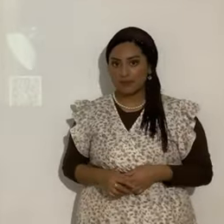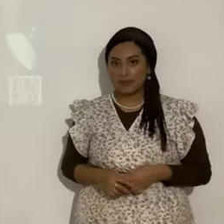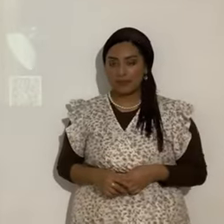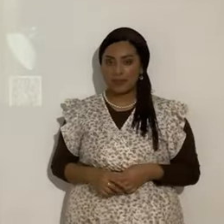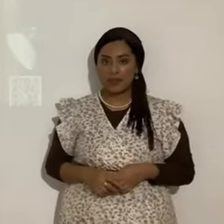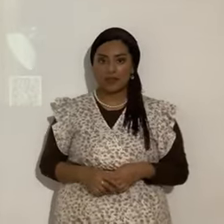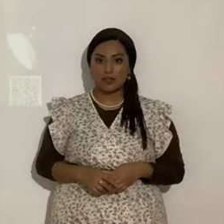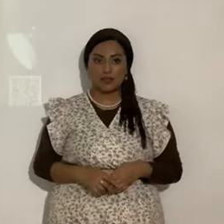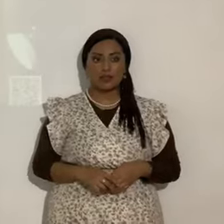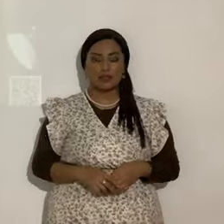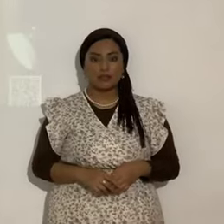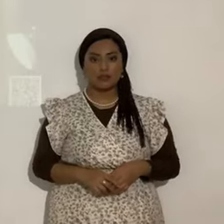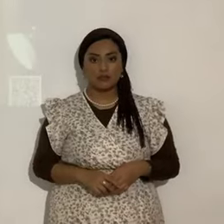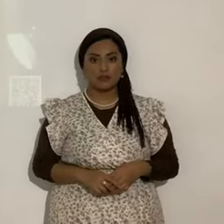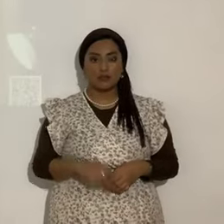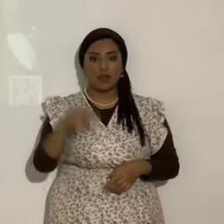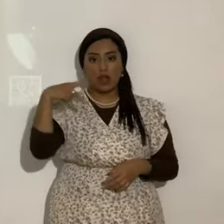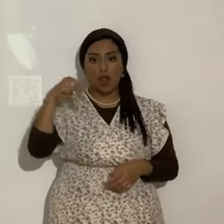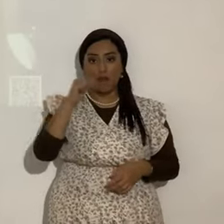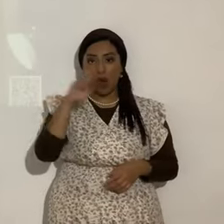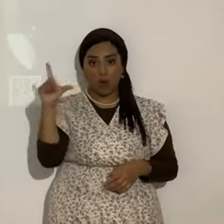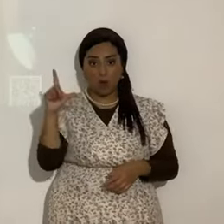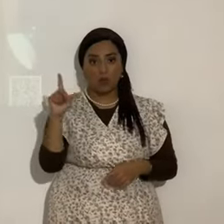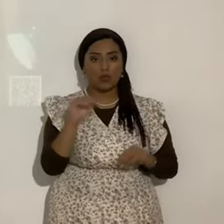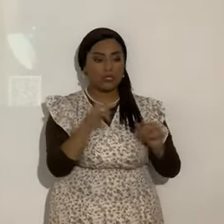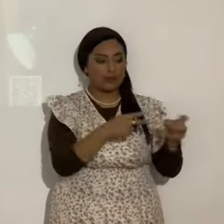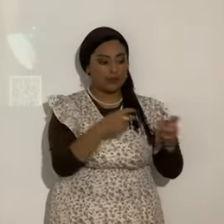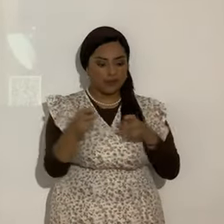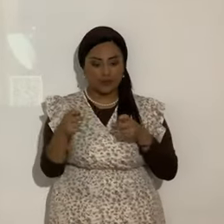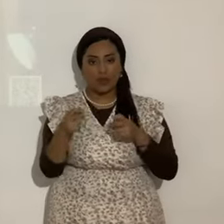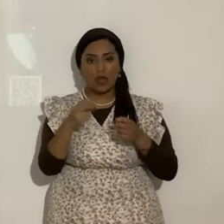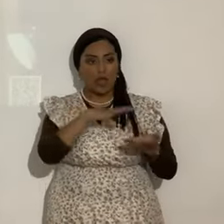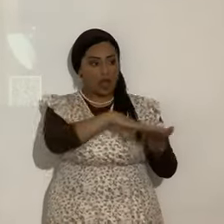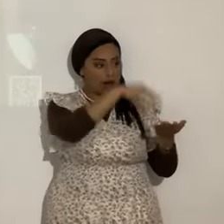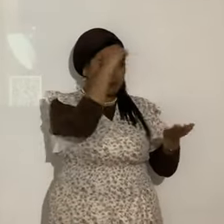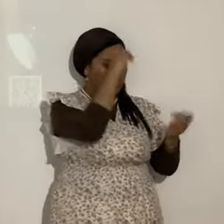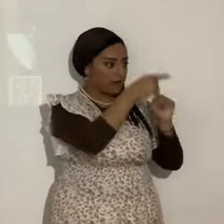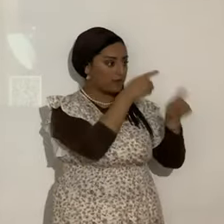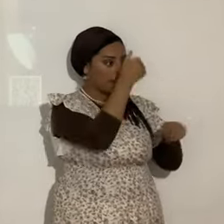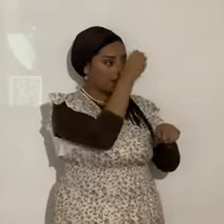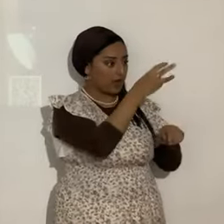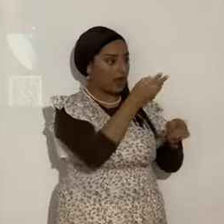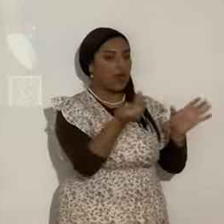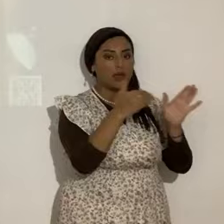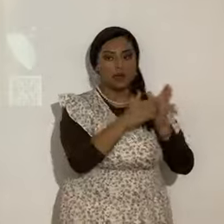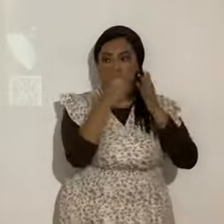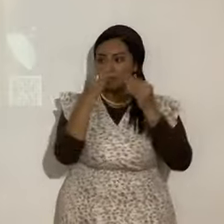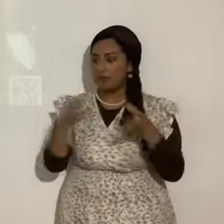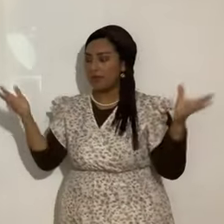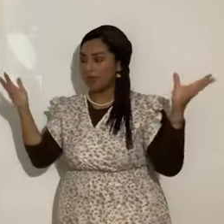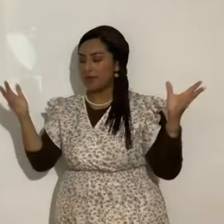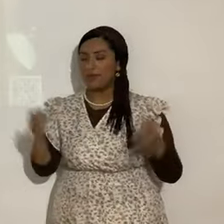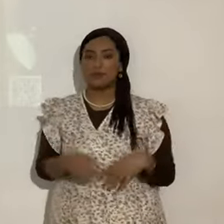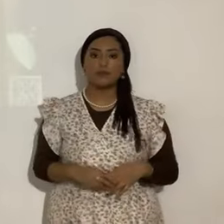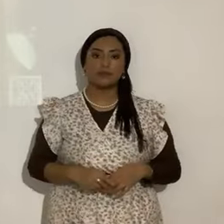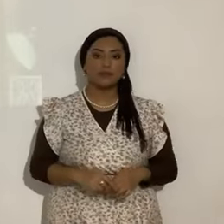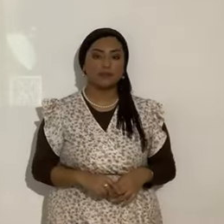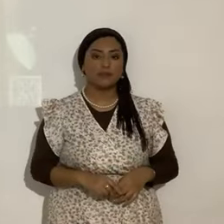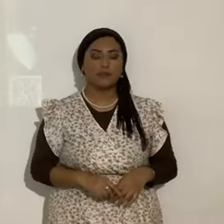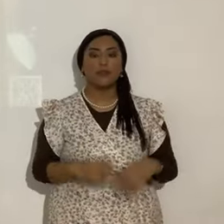esto lo retomó Rabshavul de las palabras de nuestro gran Adón Yahshua Mashiach. Ahora, vamos al